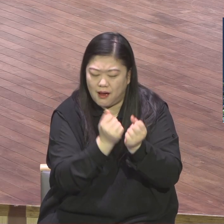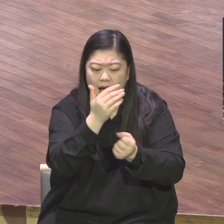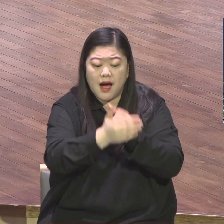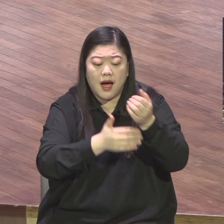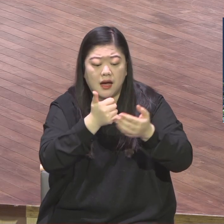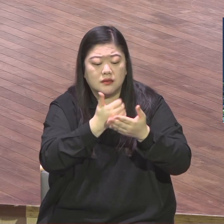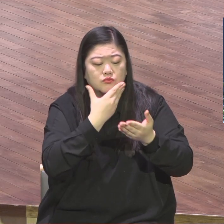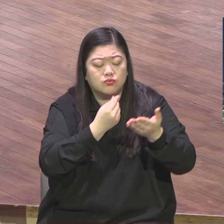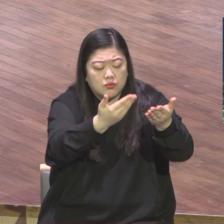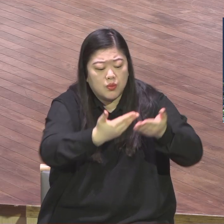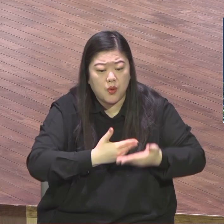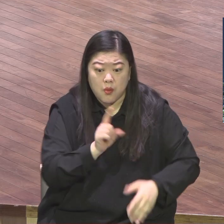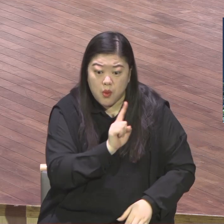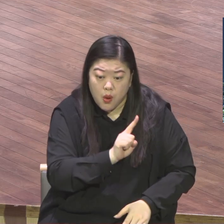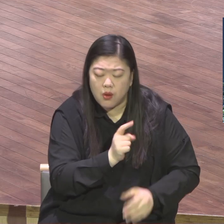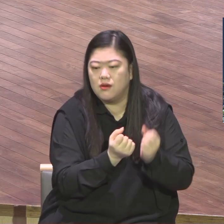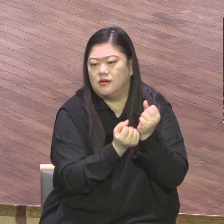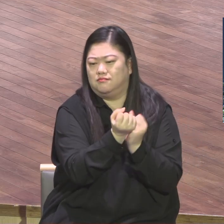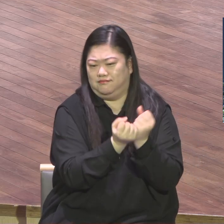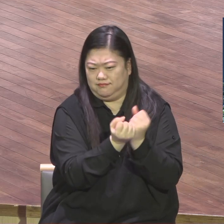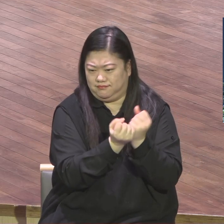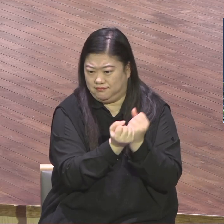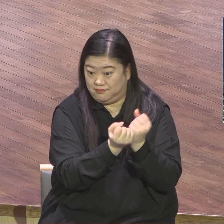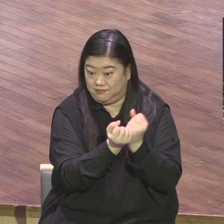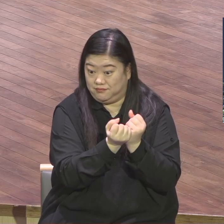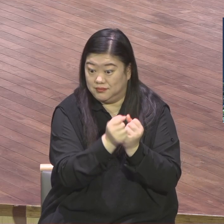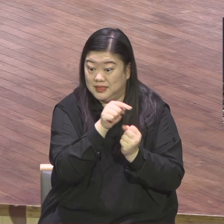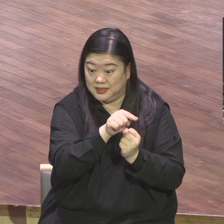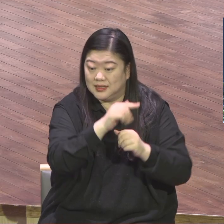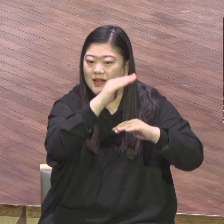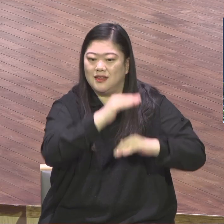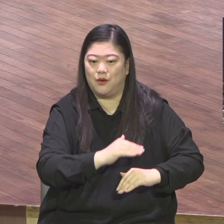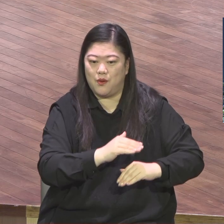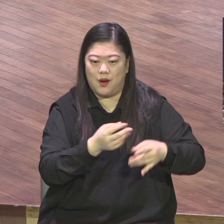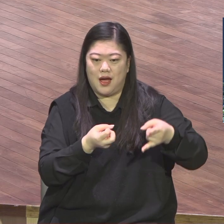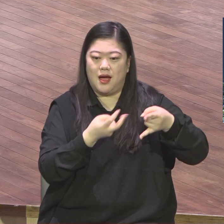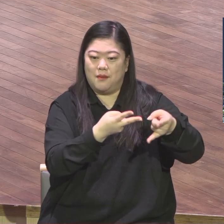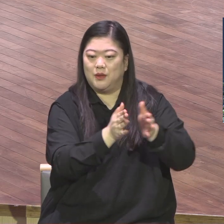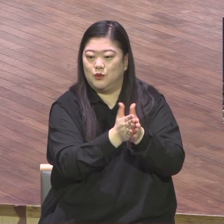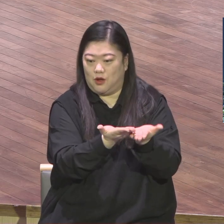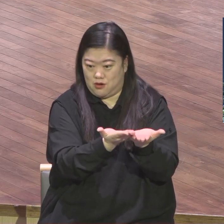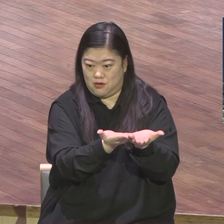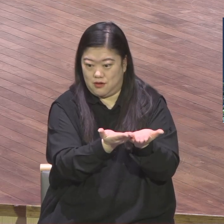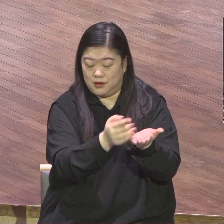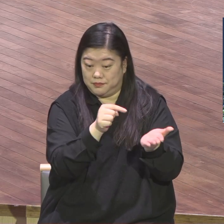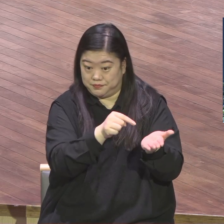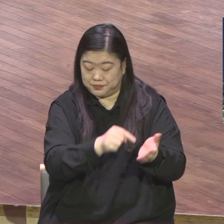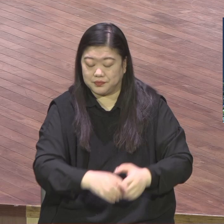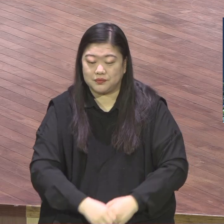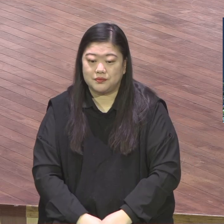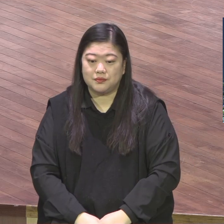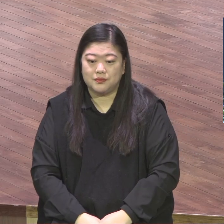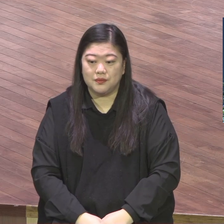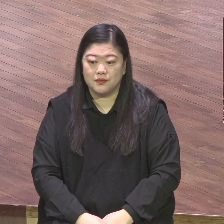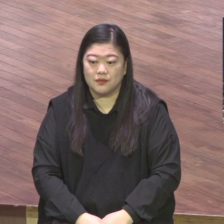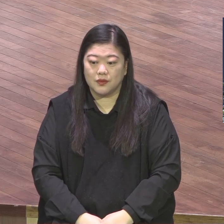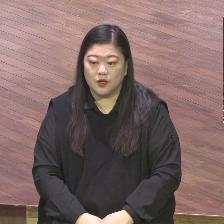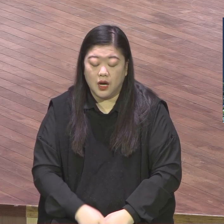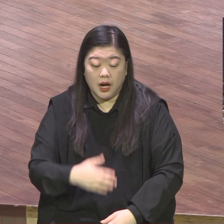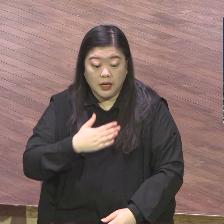구원의 축복이 얼마나 크고 놀라운지 구원의 축복, 이 구원의 감격부터 있어야 돼요. 나에게 영생이 있다는 사실.